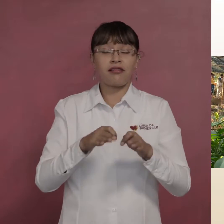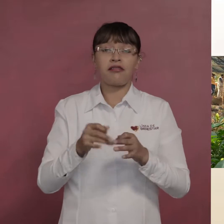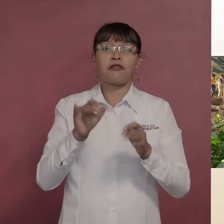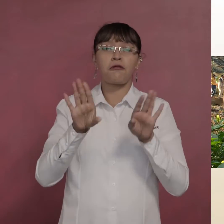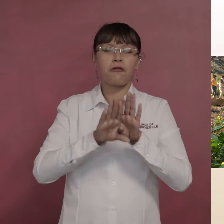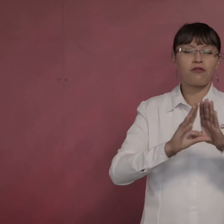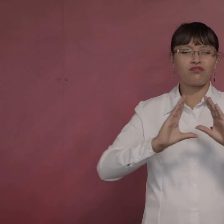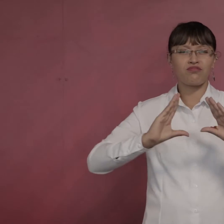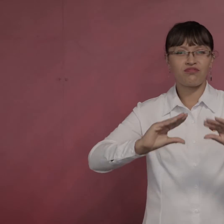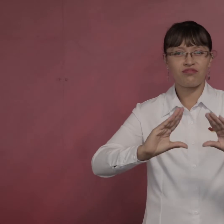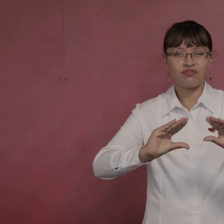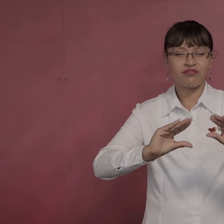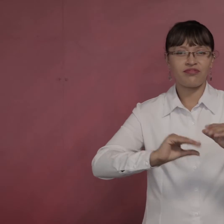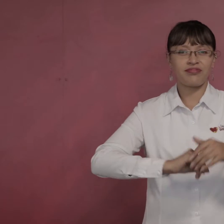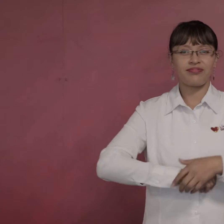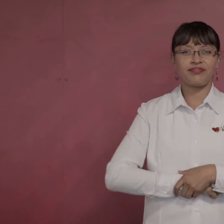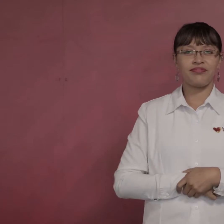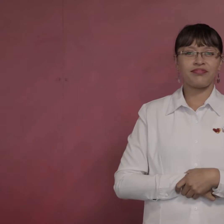una enseñanza.